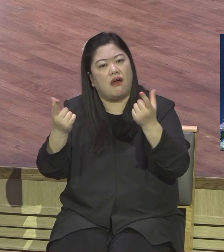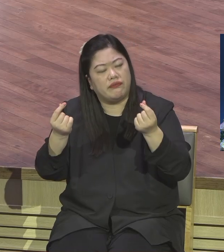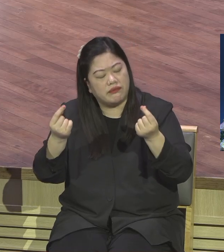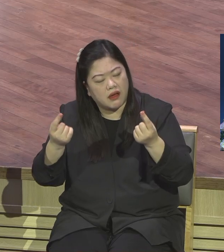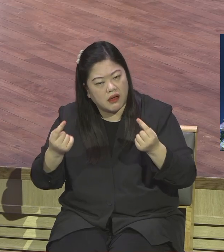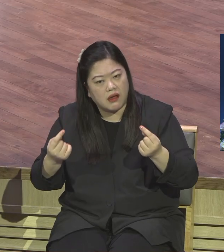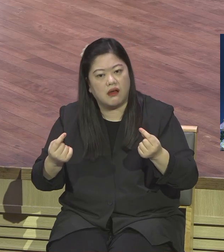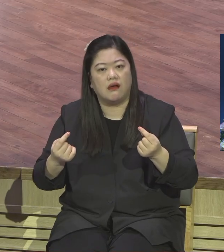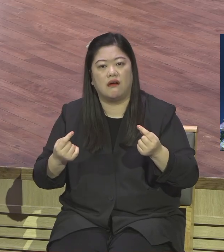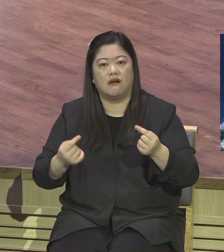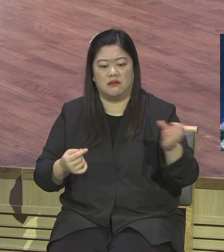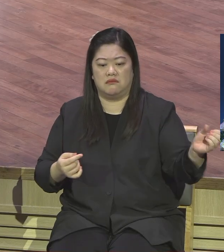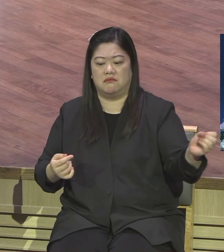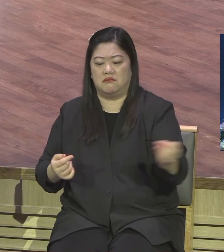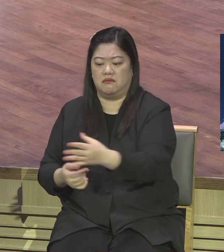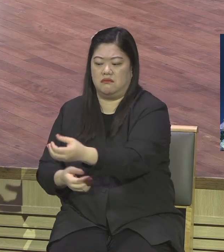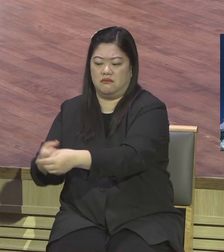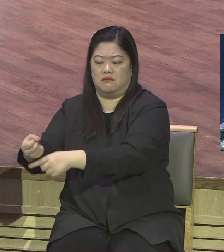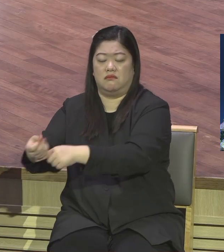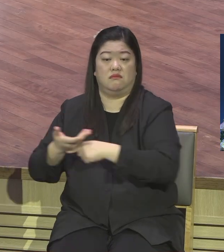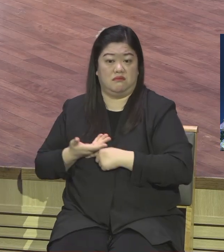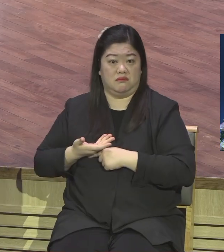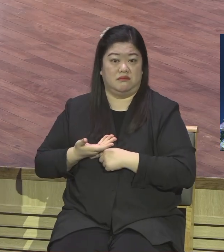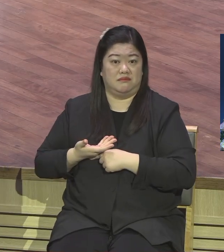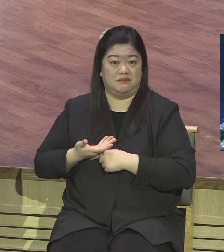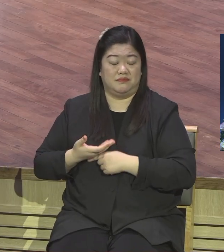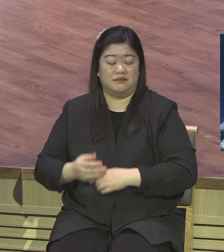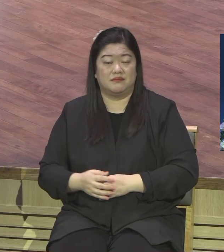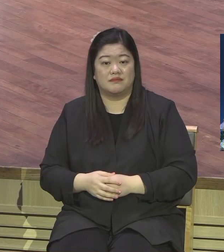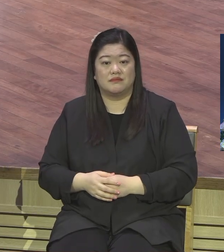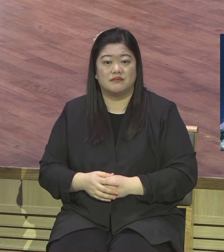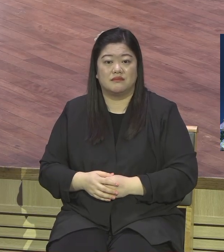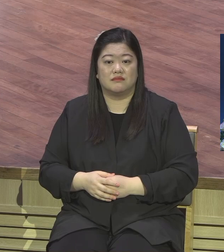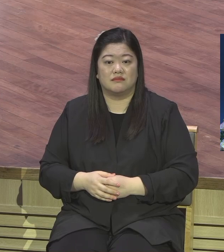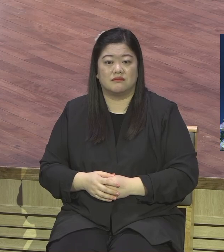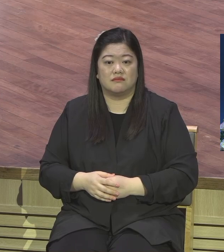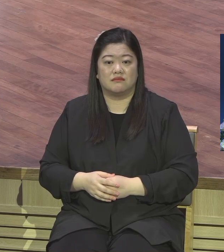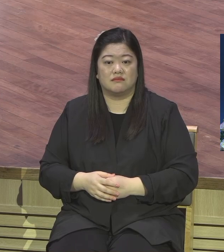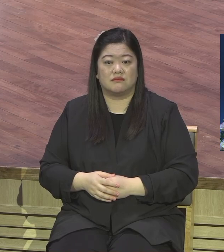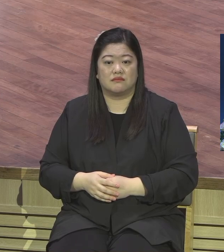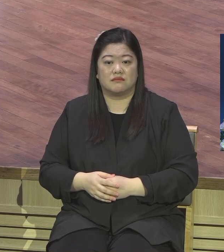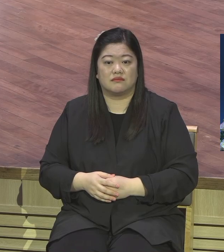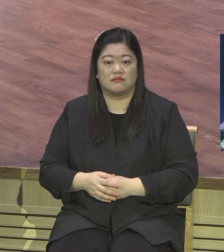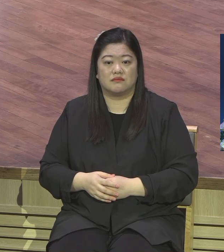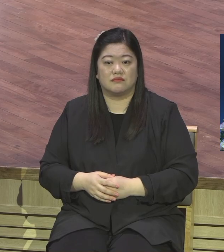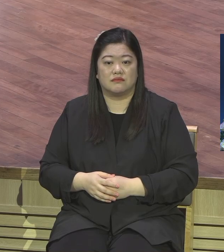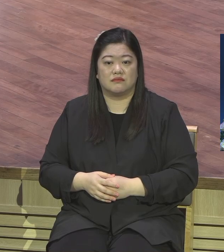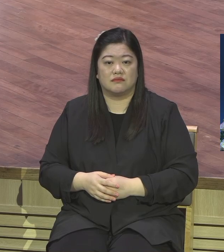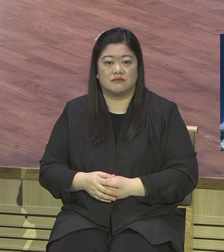제자들이 한 답변을 보면 사람들의 관심은 전부 다 모여 싹 다